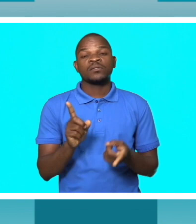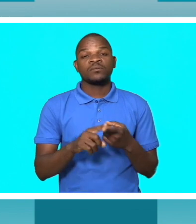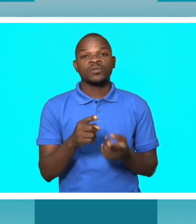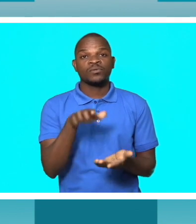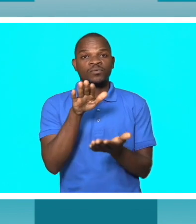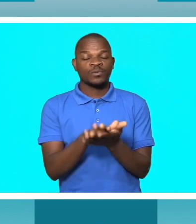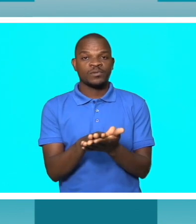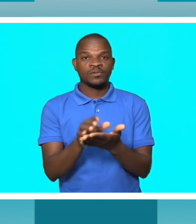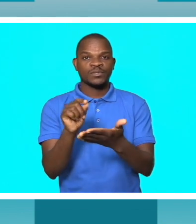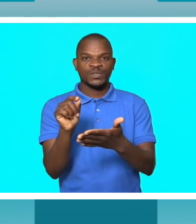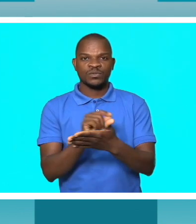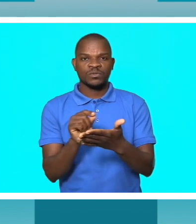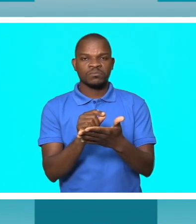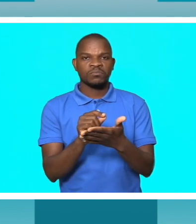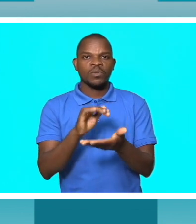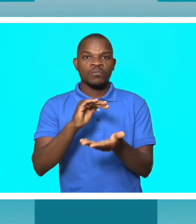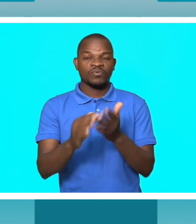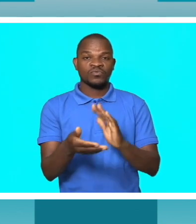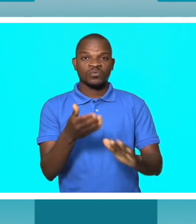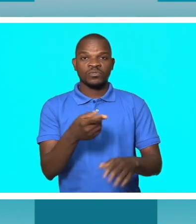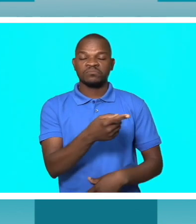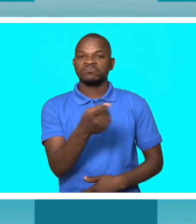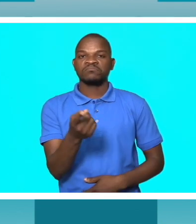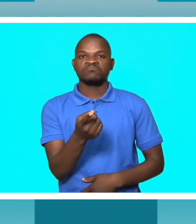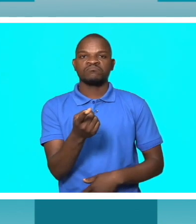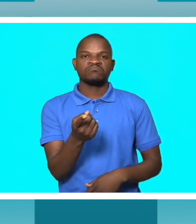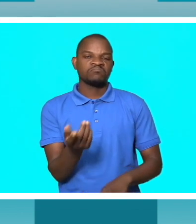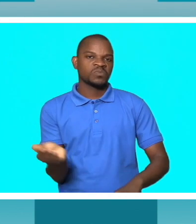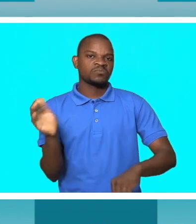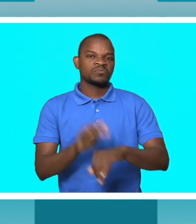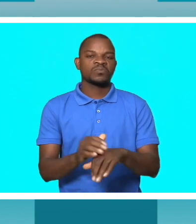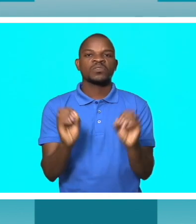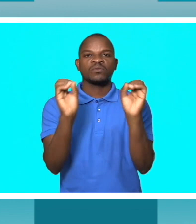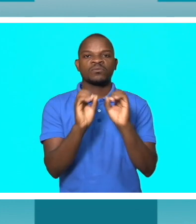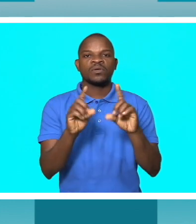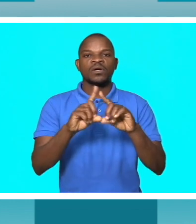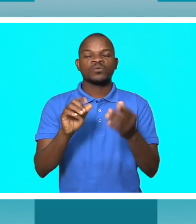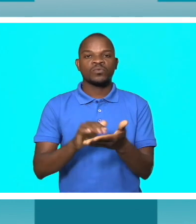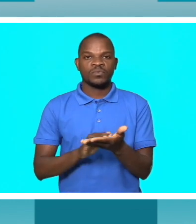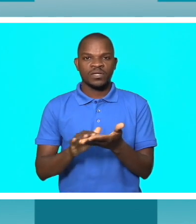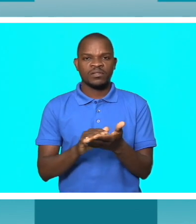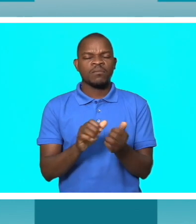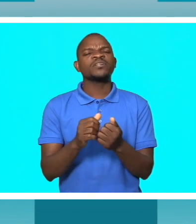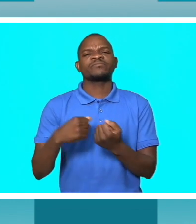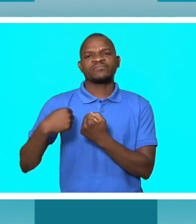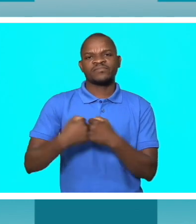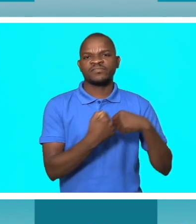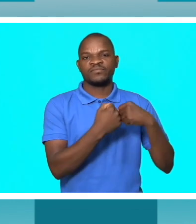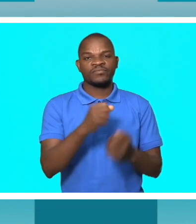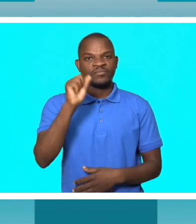ou docentes que conhecem o Braille, mas foi um grande desafio até o ponto de conseguir esta